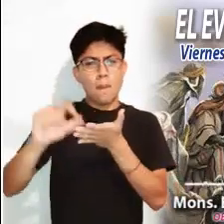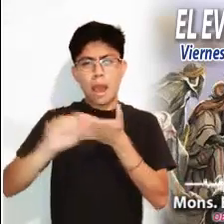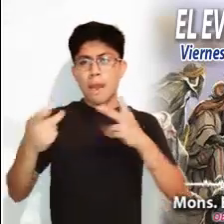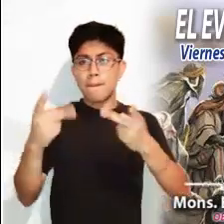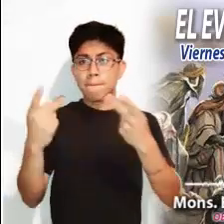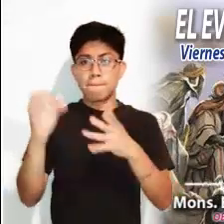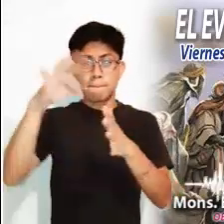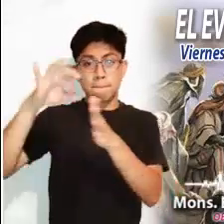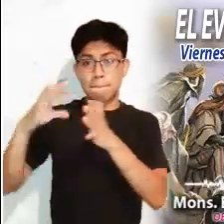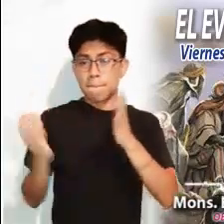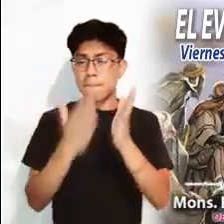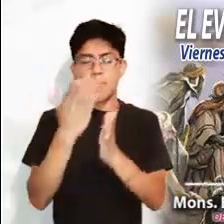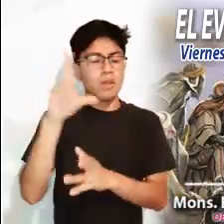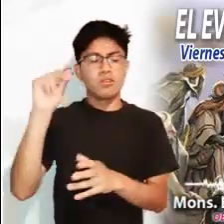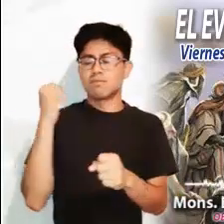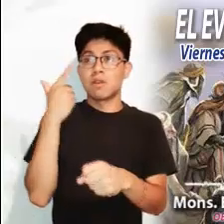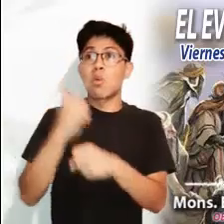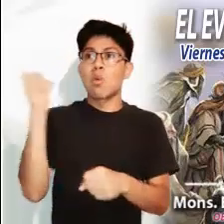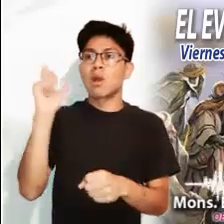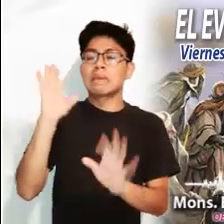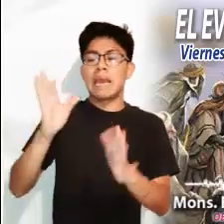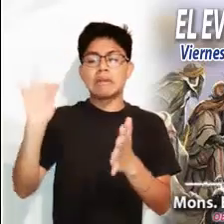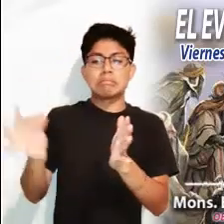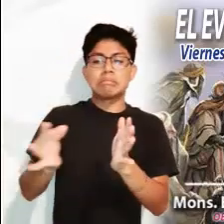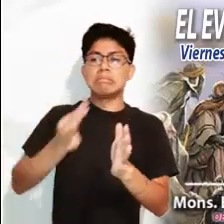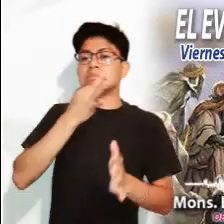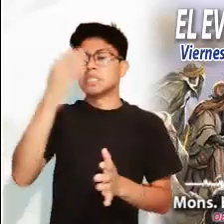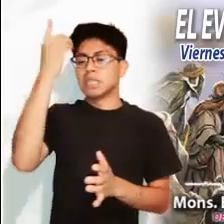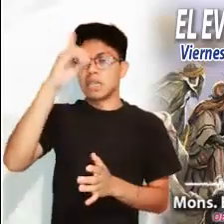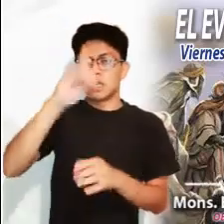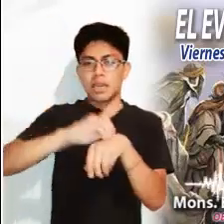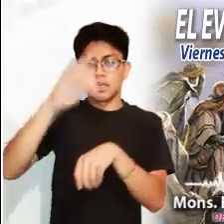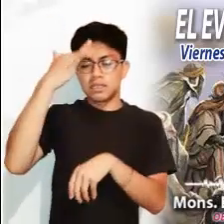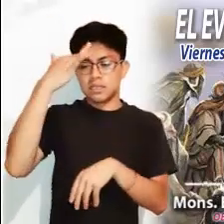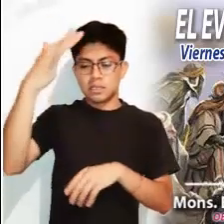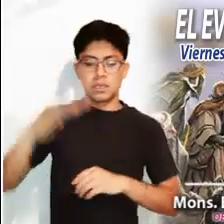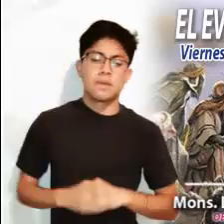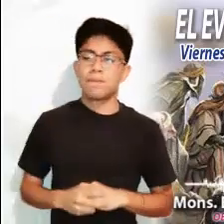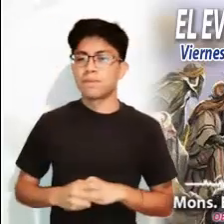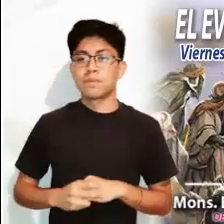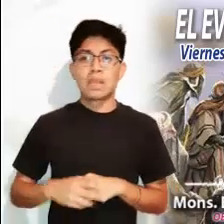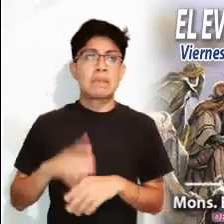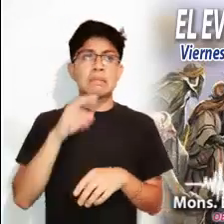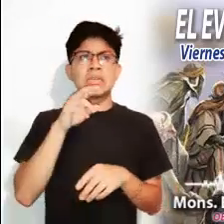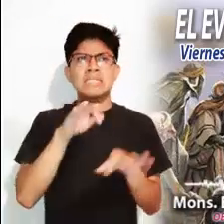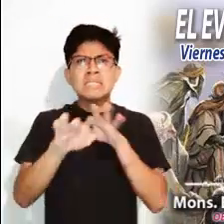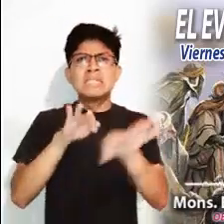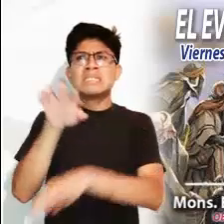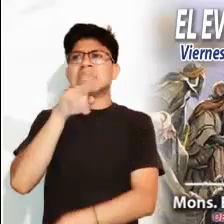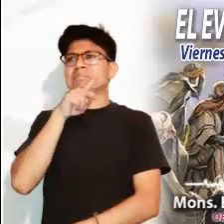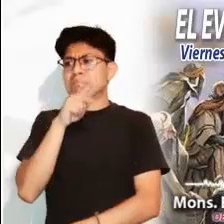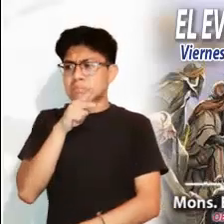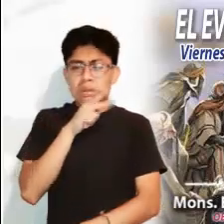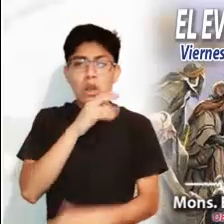comían y bebían, compraban y vendían, sembraban y construían y no se dieron cuenta cuando llegaba el Día del Señor.